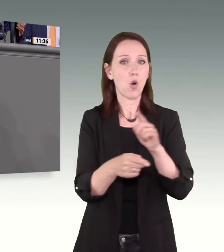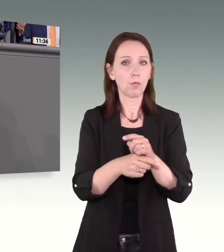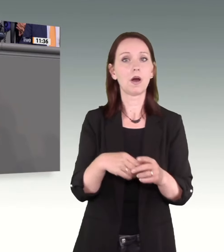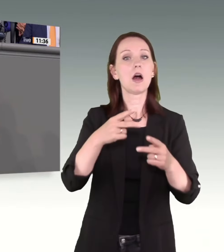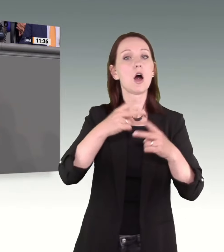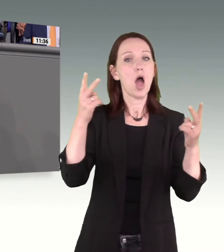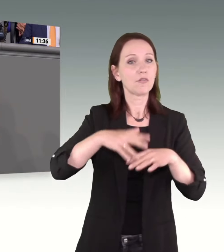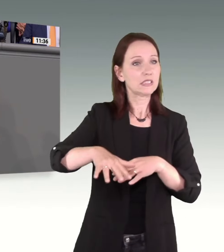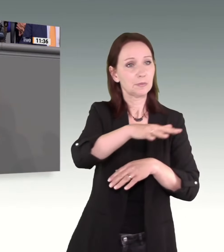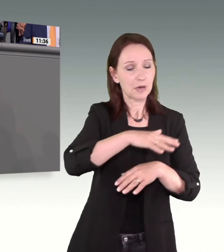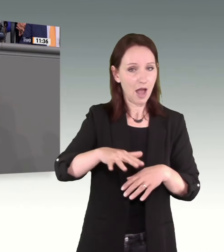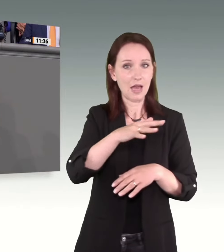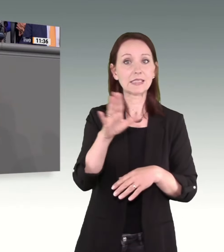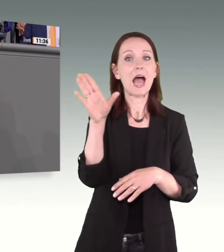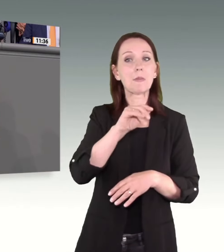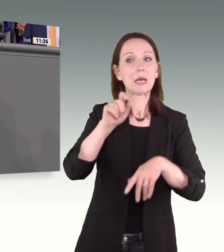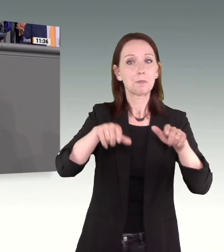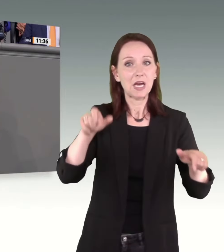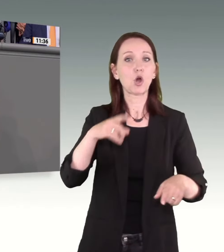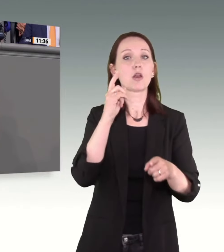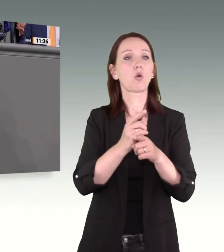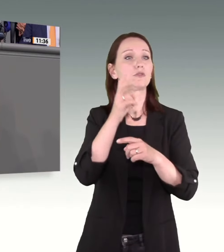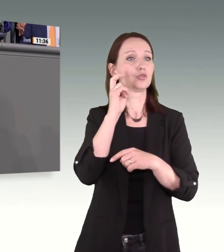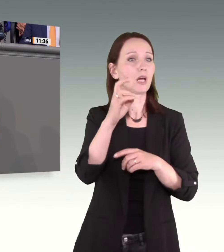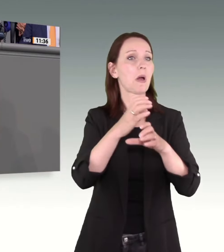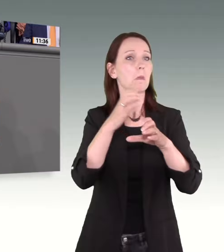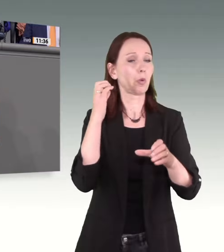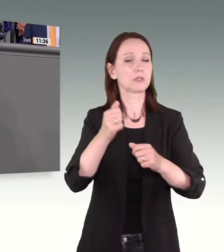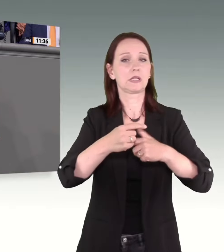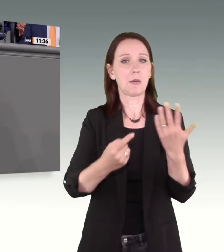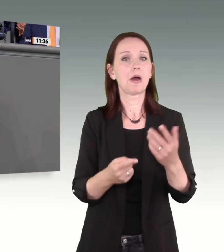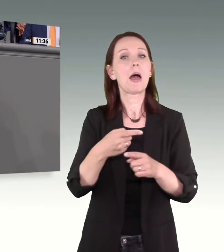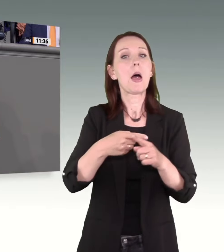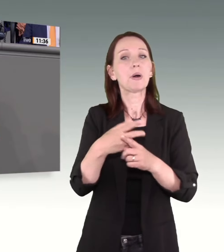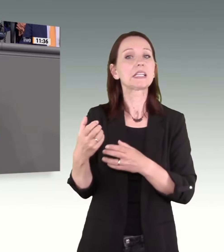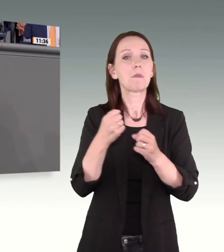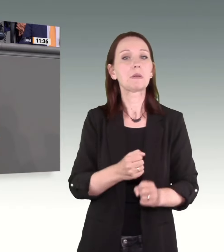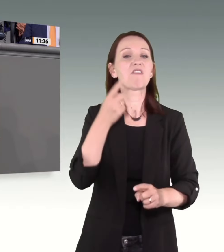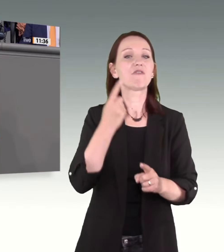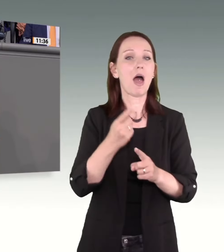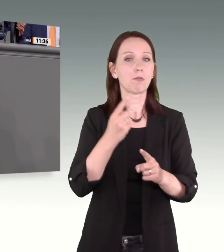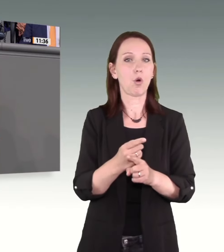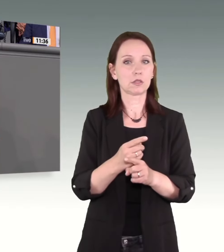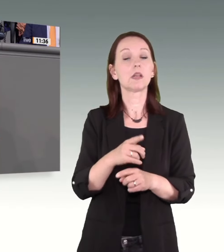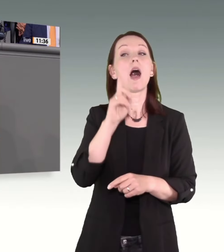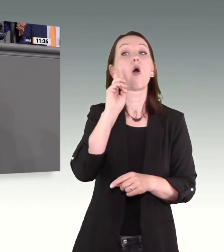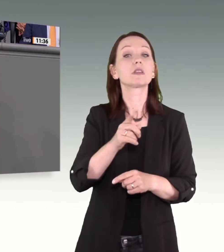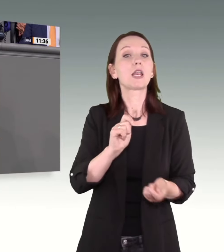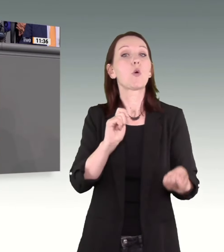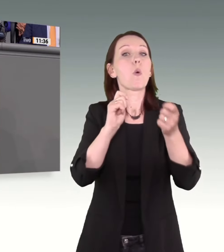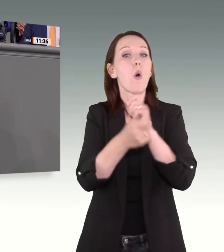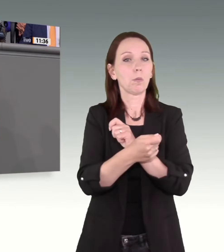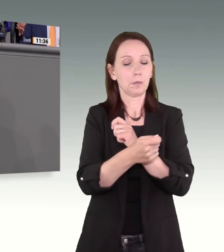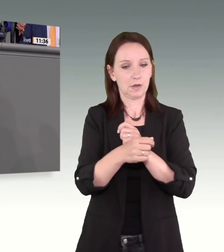erst recht im öffentlichen Personennahverkehr verboten, und wir regeln im Waffenrecht, was ausnahmsweise erlaubt ist für den Handwerker,